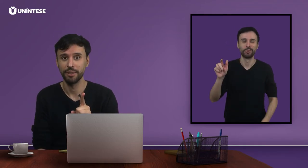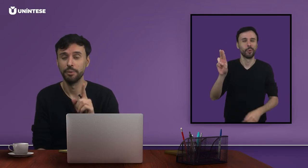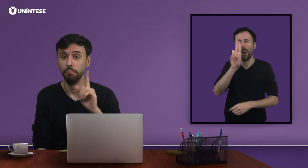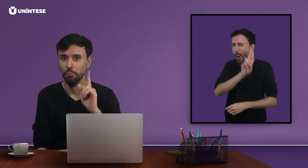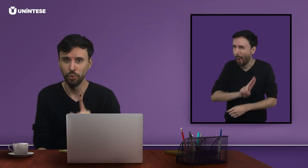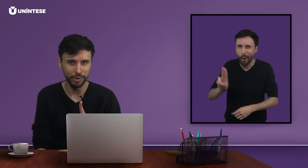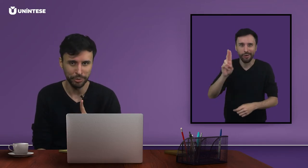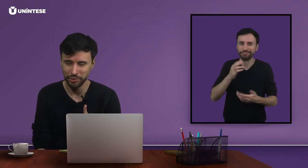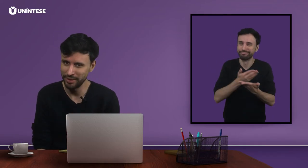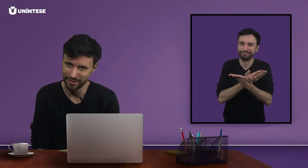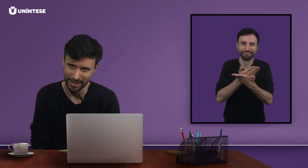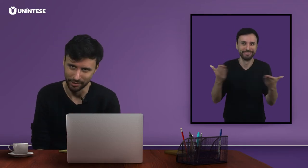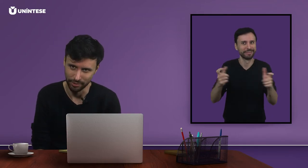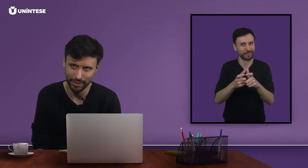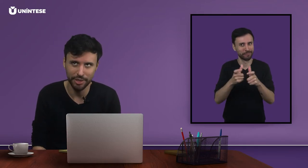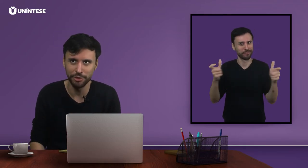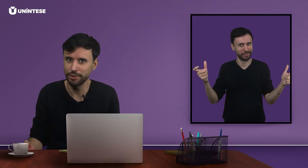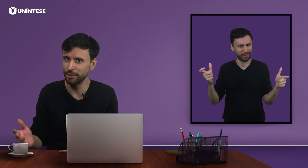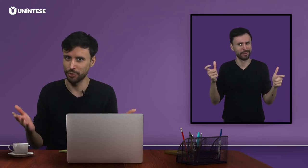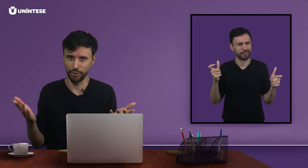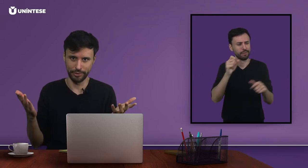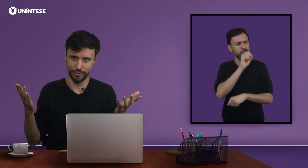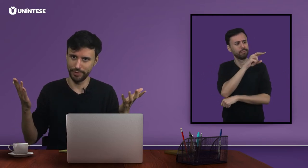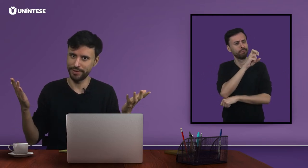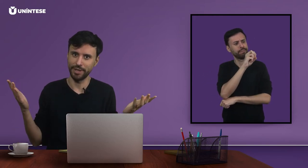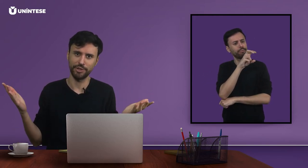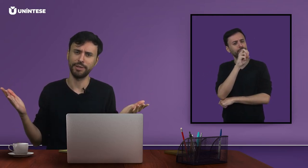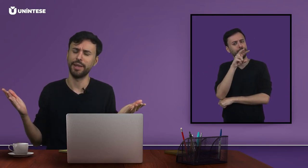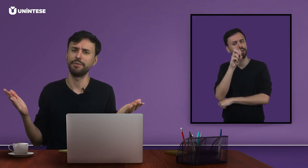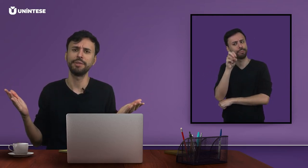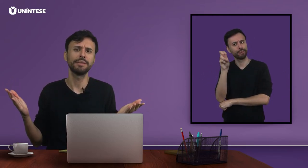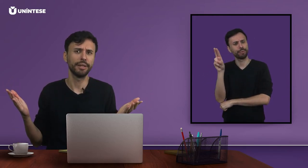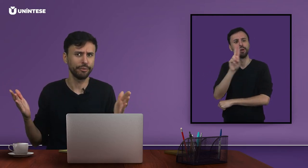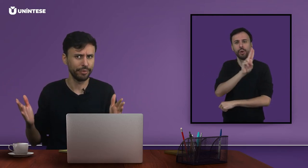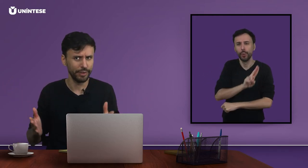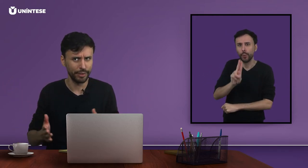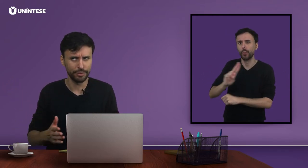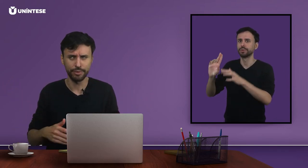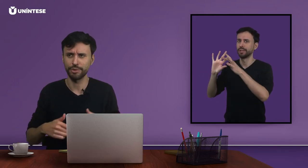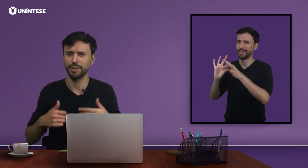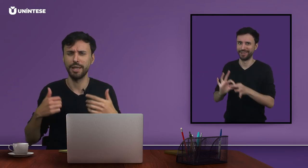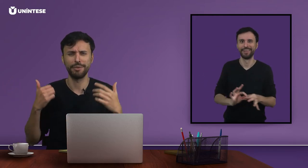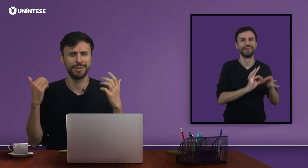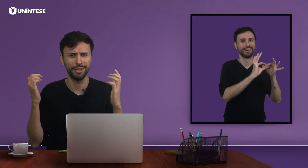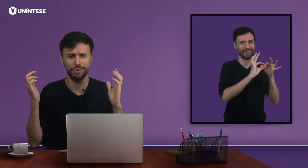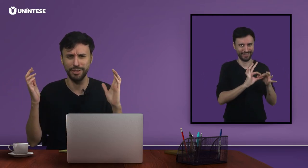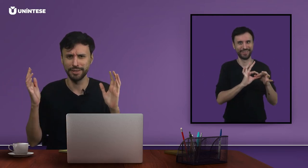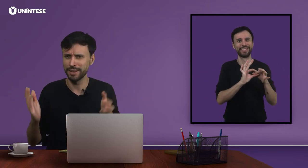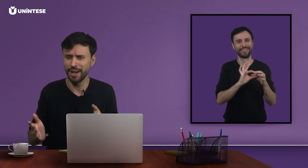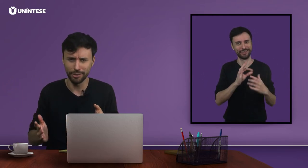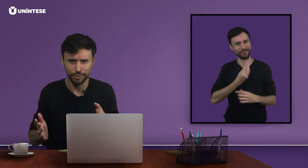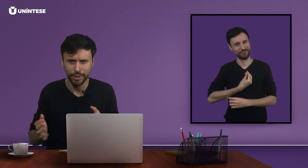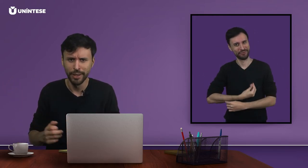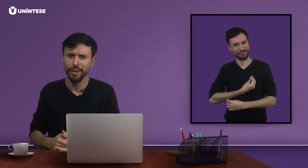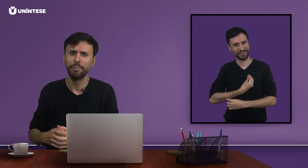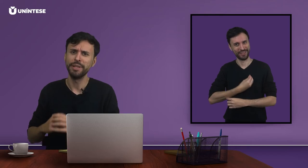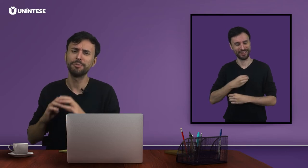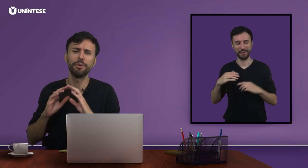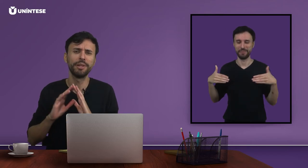muito utilizado. Acredito que todos vocês já devem ter visto, já devem ter utilizado, principalmente